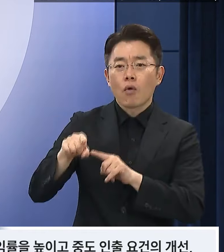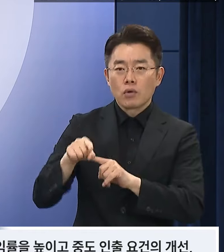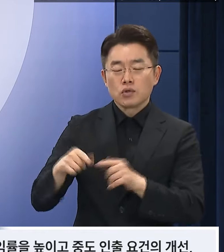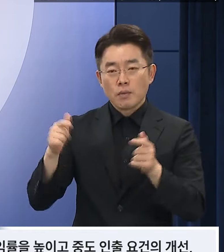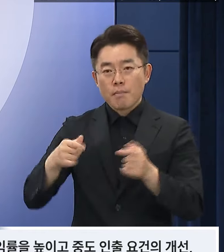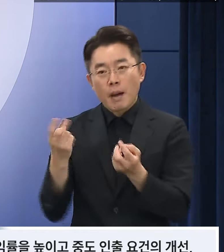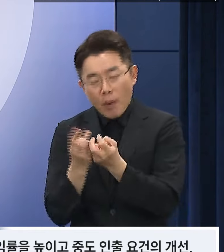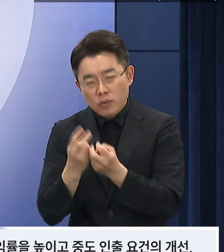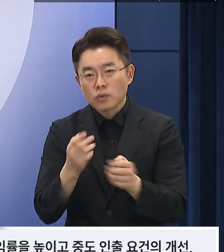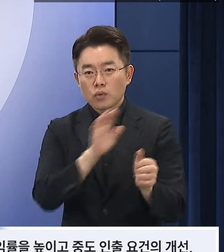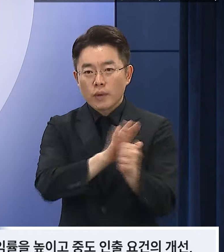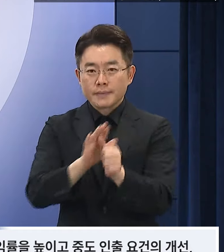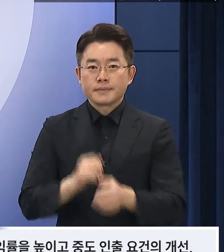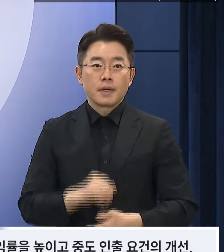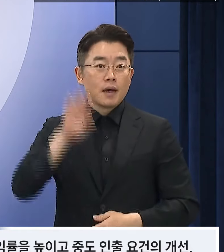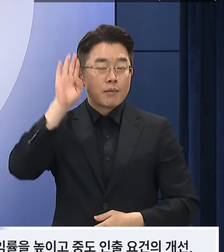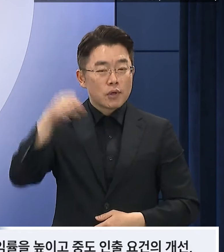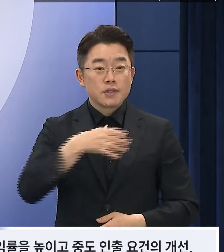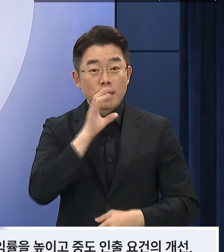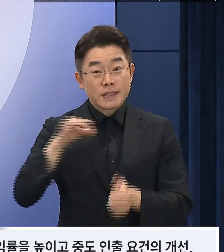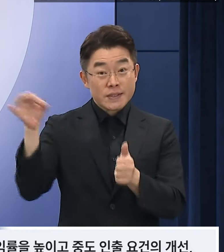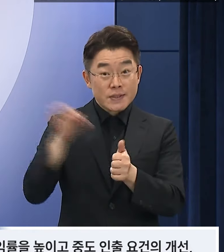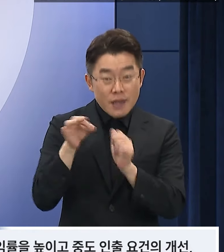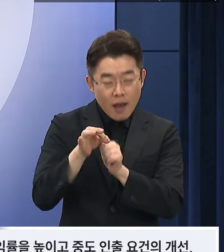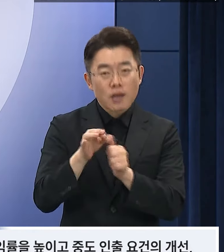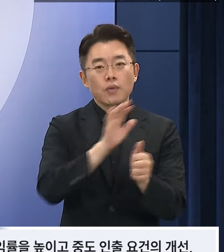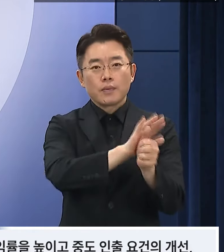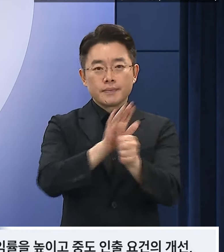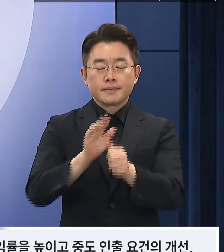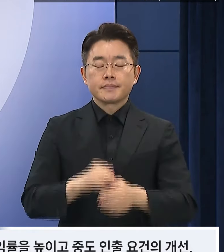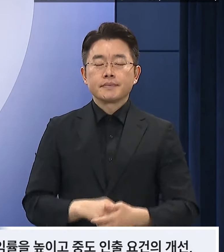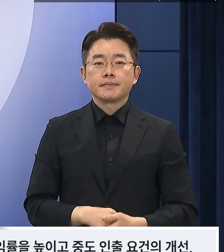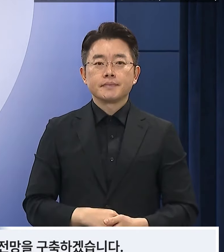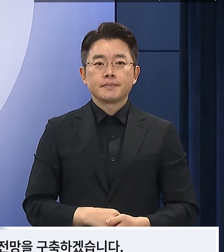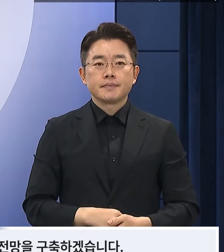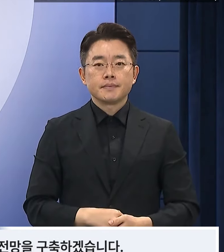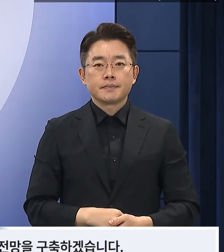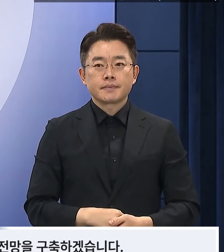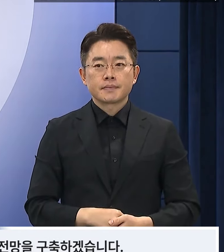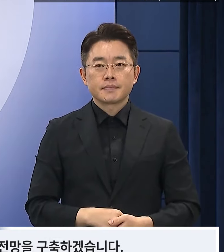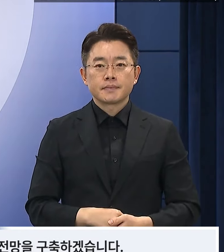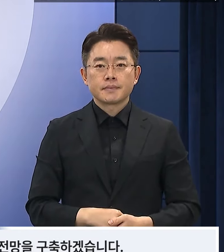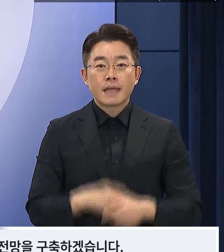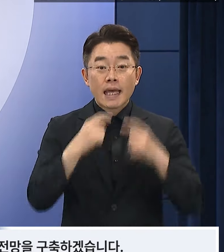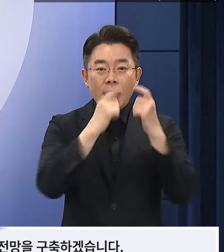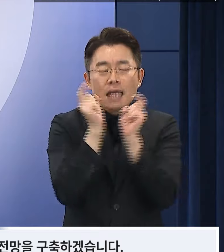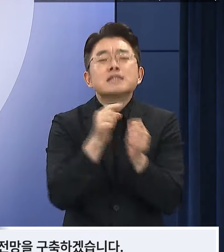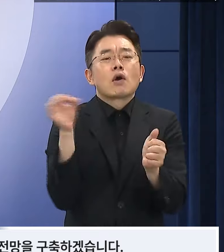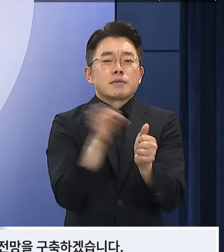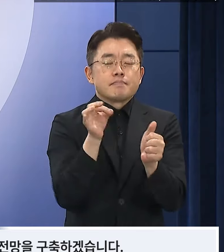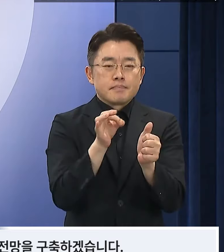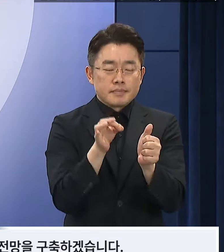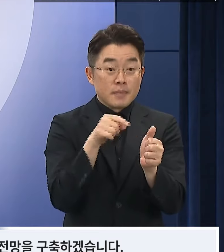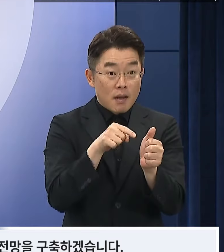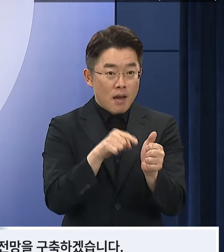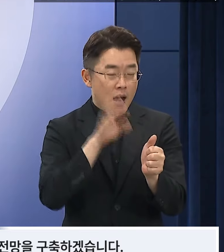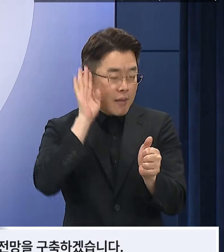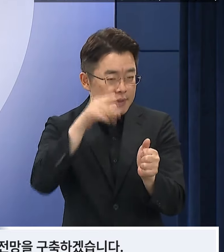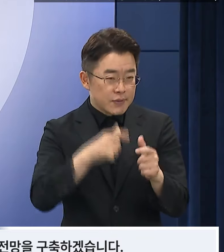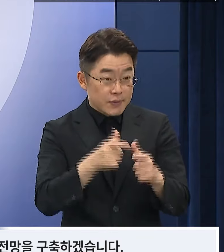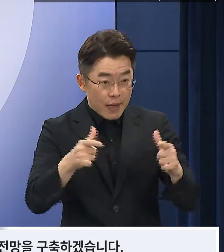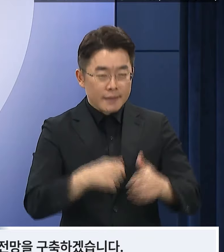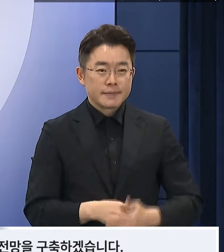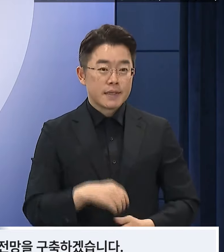통해 연금 수령을 더욱 확대해 나가겠습니다. 개인연금 제도를 내실화하여 더욱